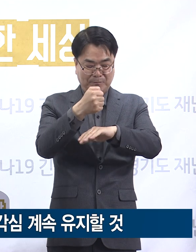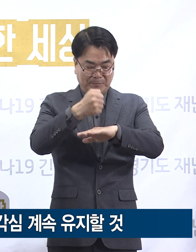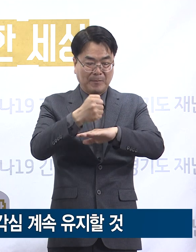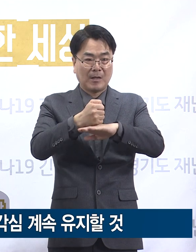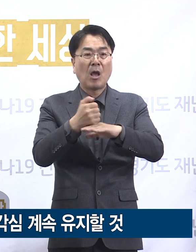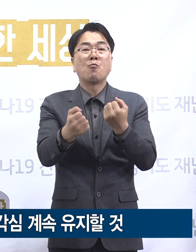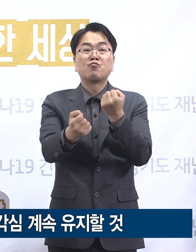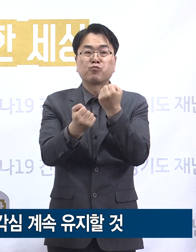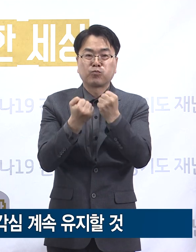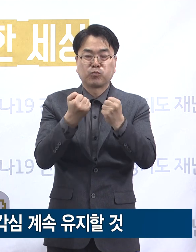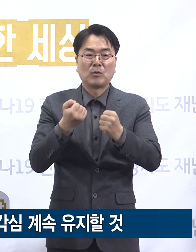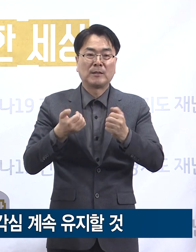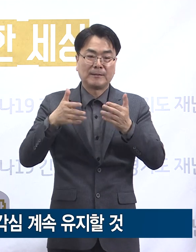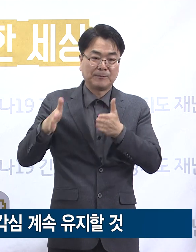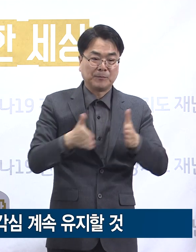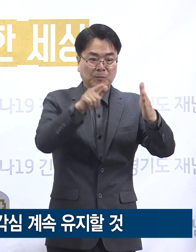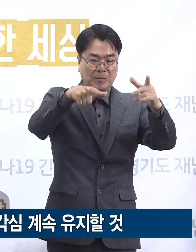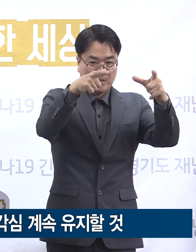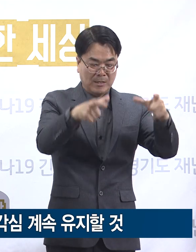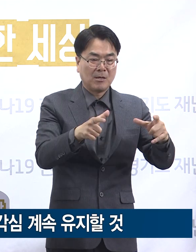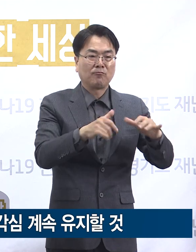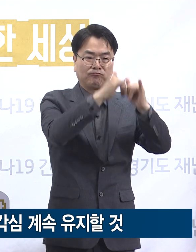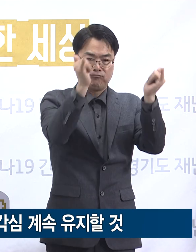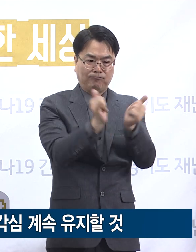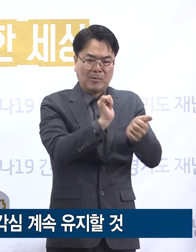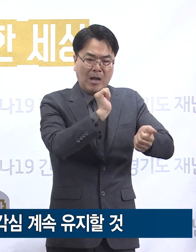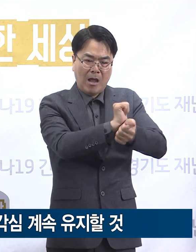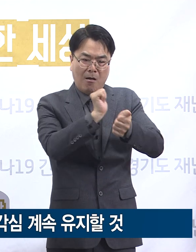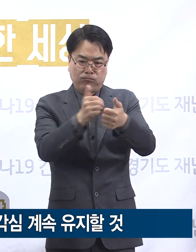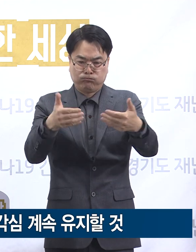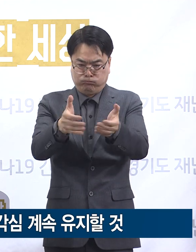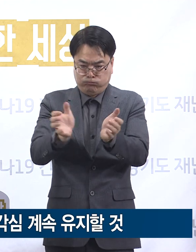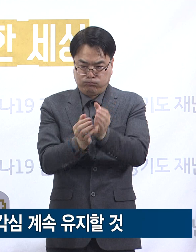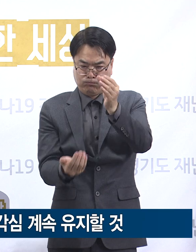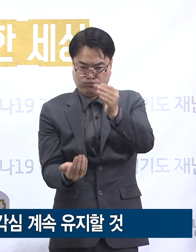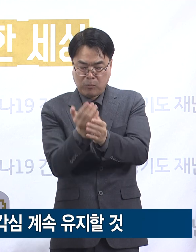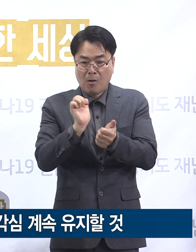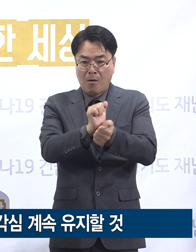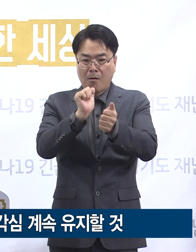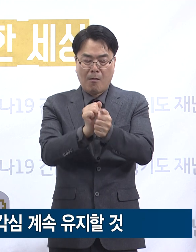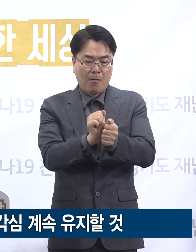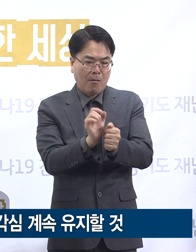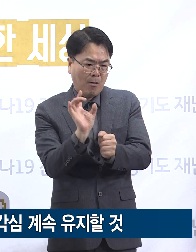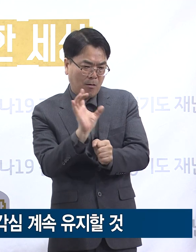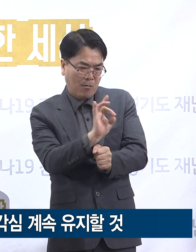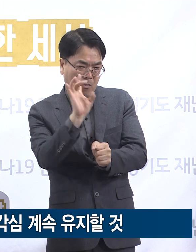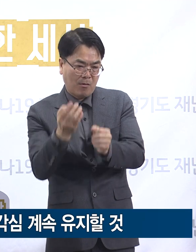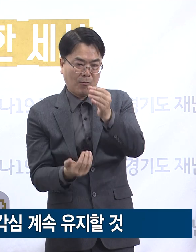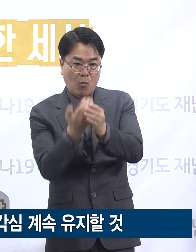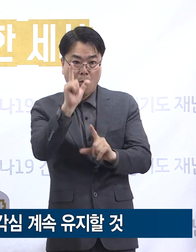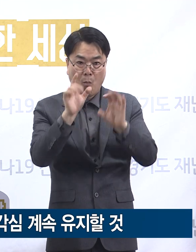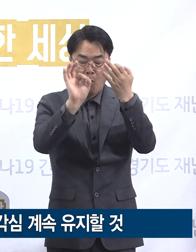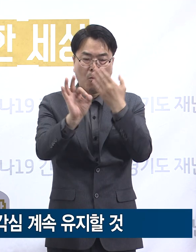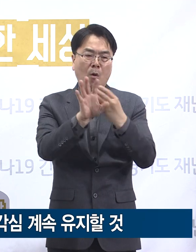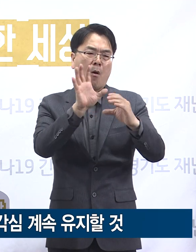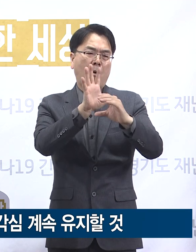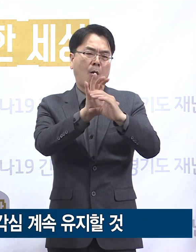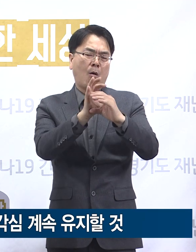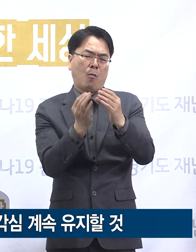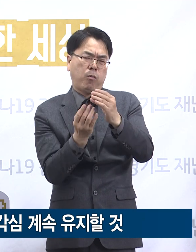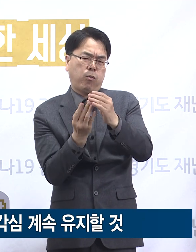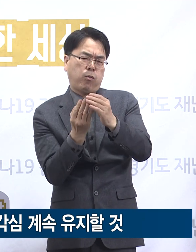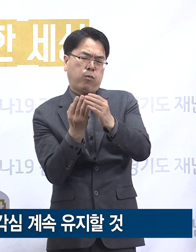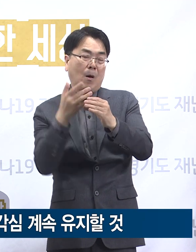그럼에도 불구하고 도내 지역사회 감염과 집단 감염이 산발적으로 발생하는 등 코로나19 확산의 불씨가 상존하고